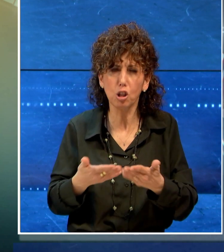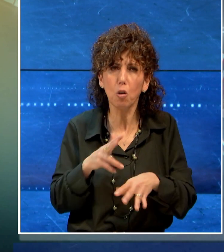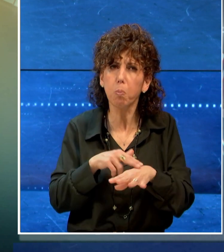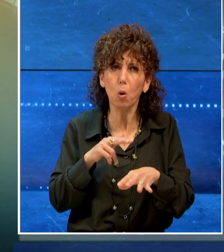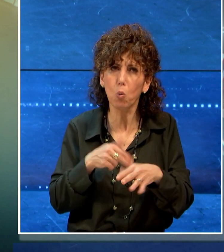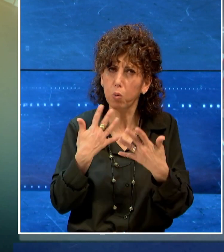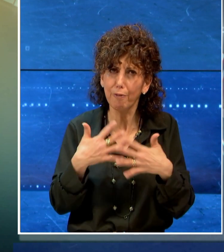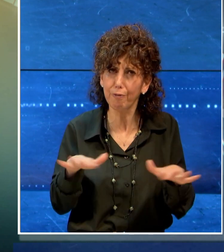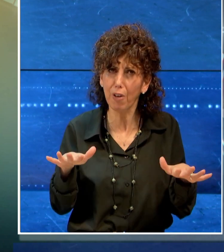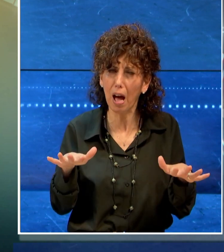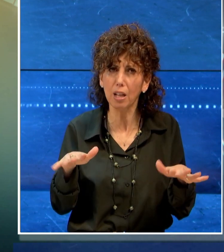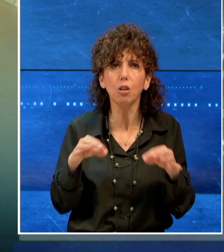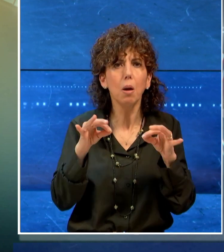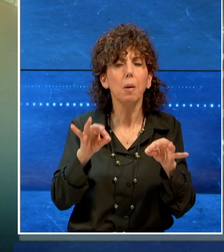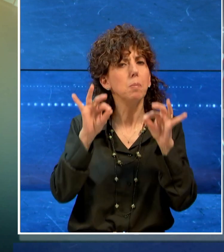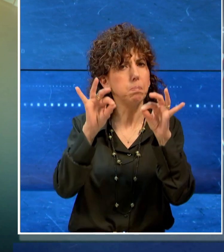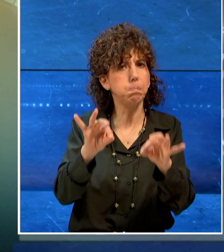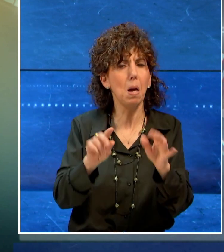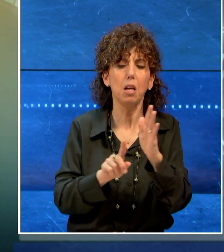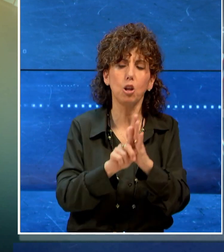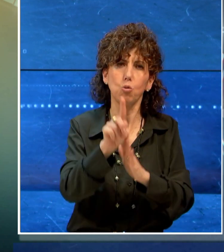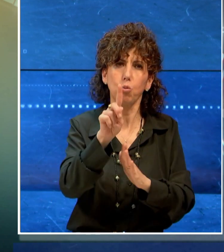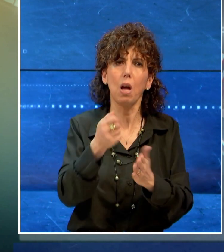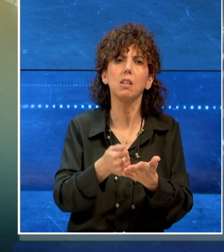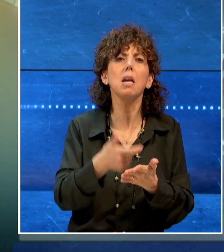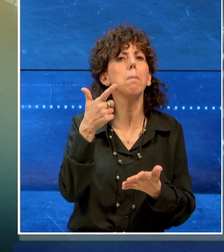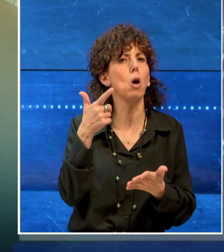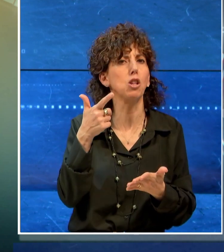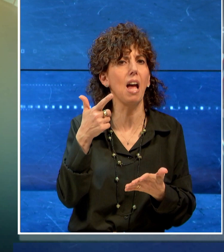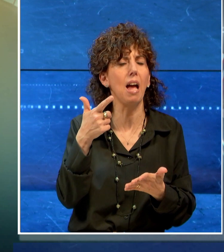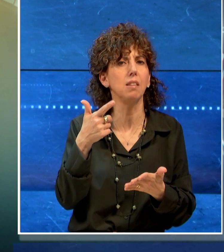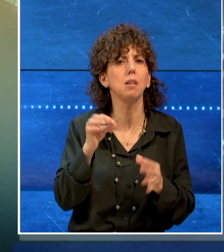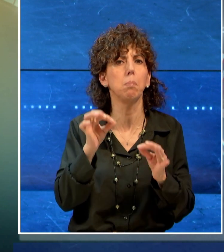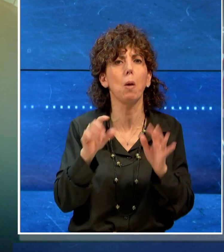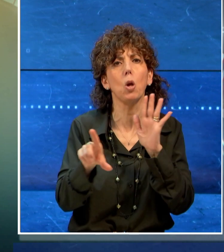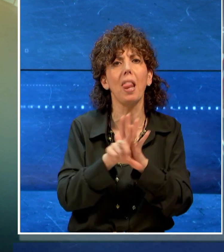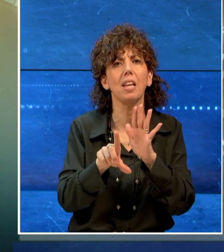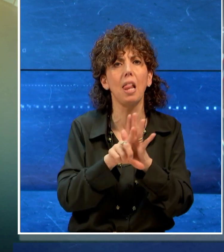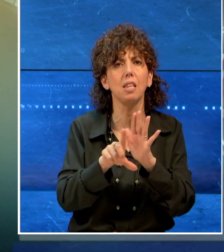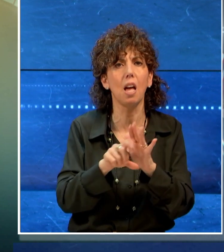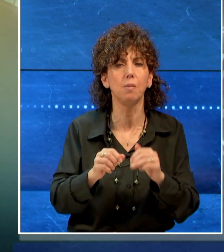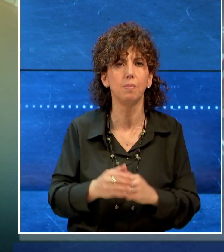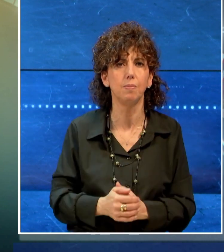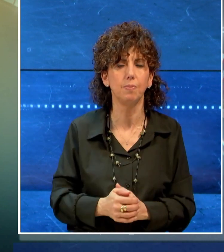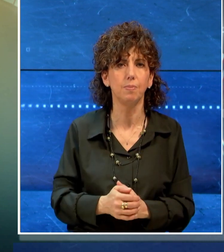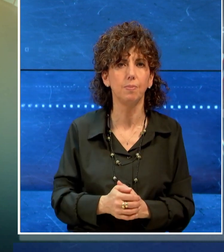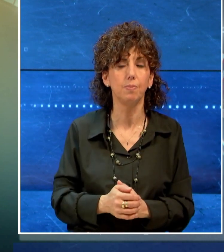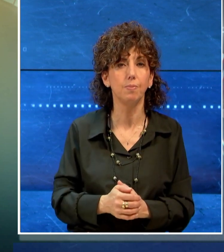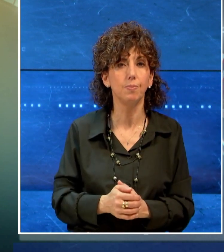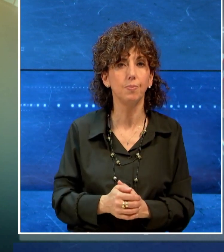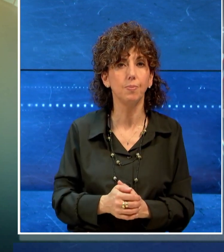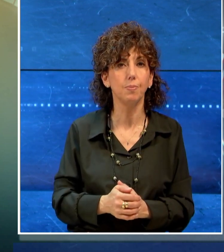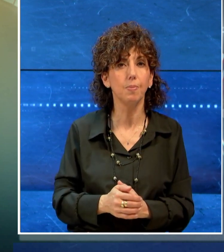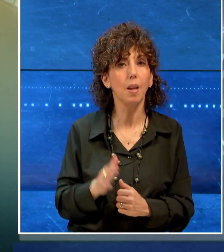per raggiungere importanti risultati sulla legalità. A